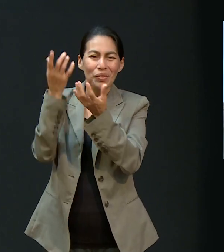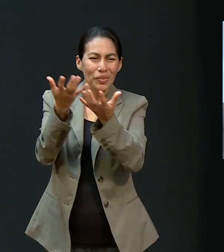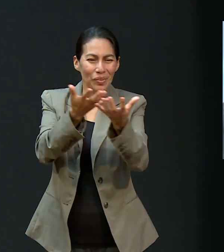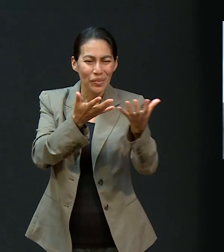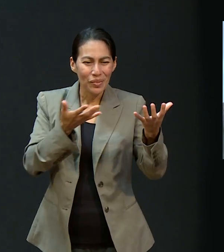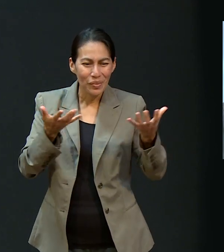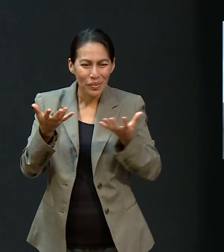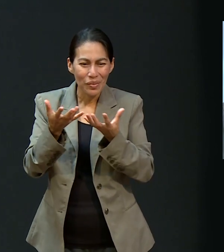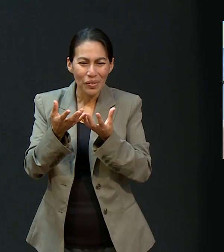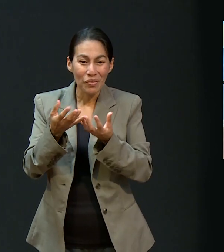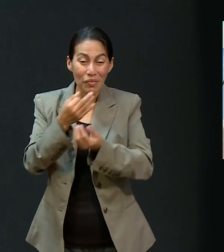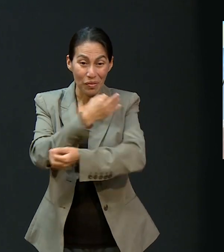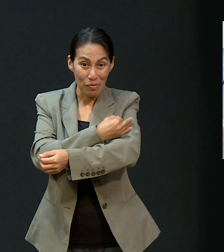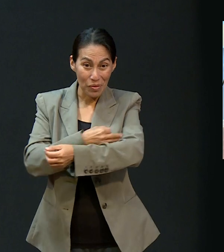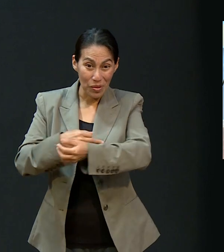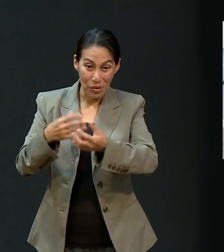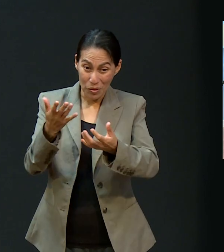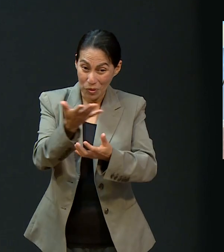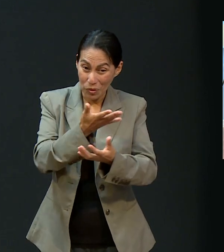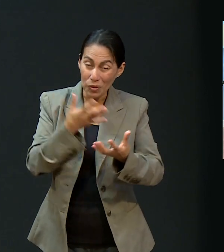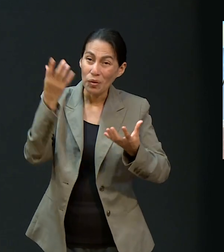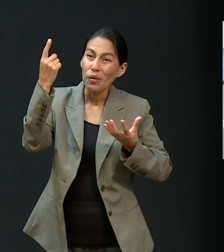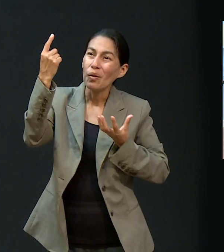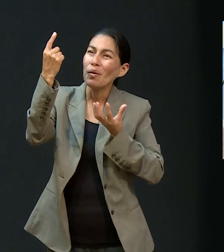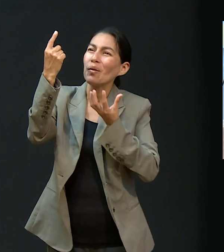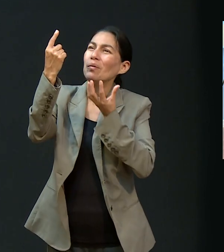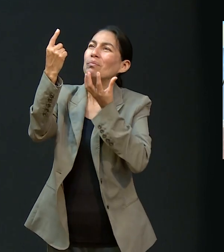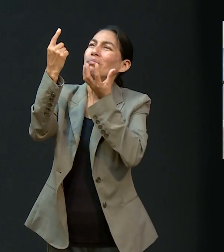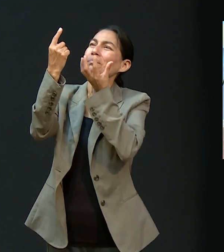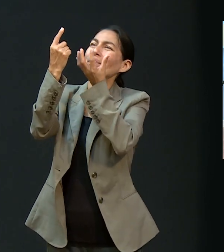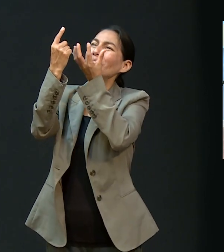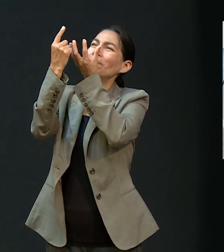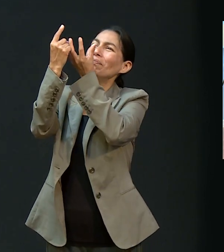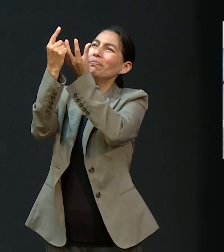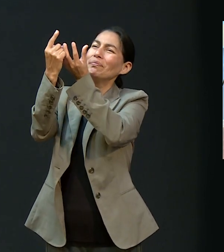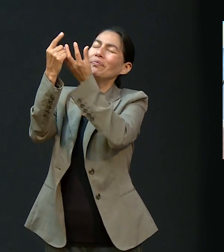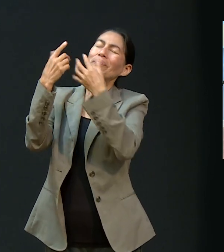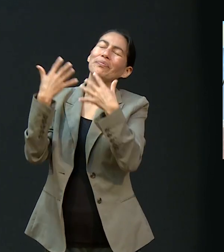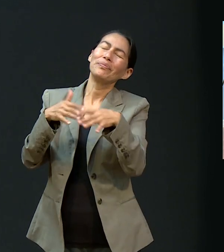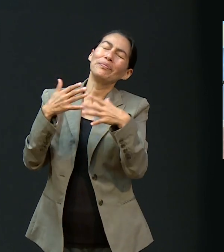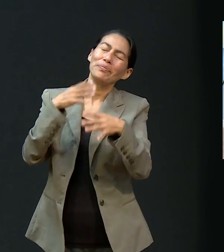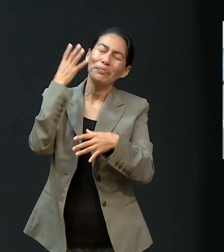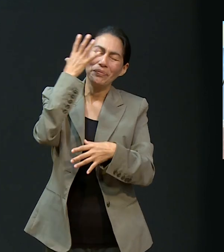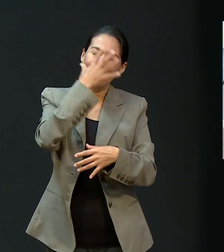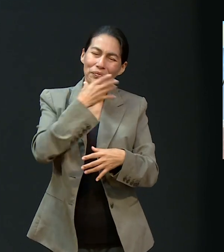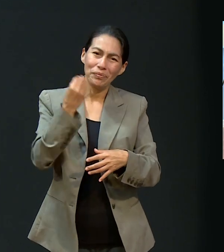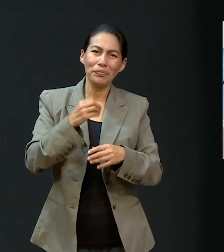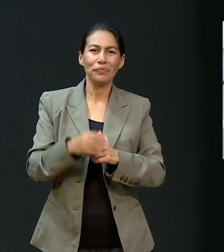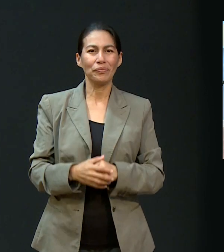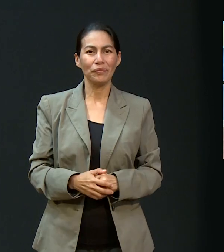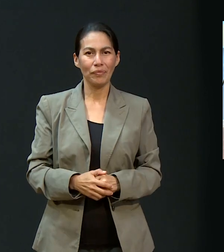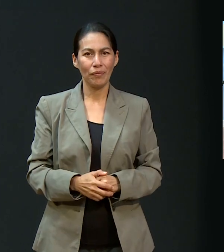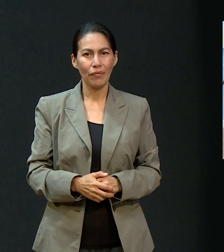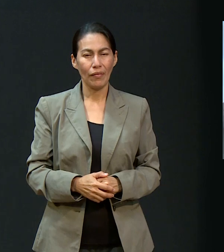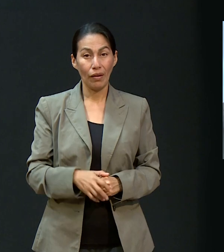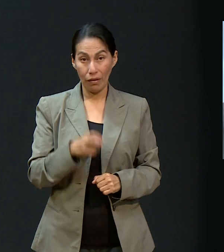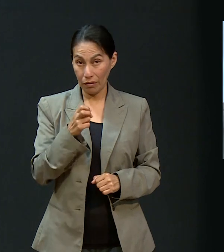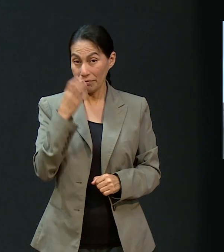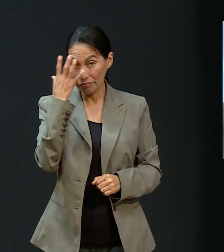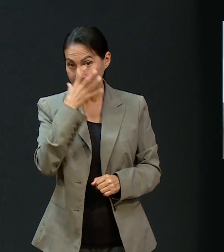nuestro Dios nos unirá como una gran confraternidad, digámoslo así, por